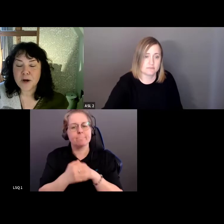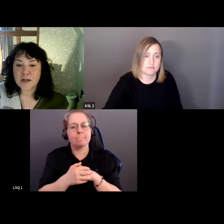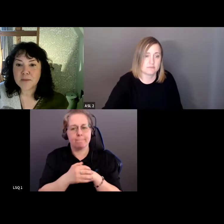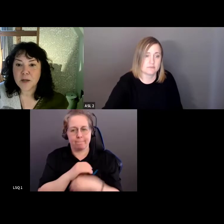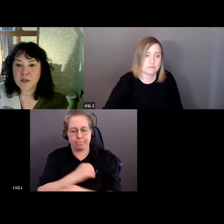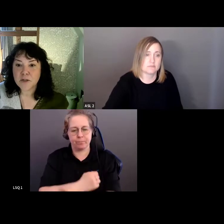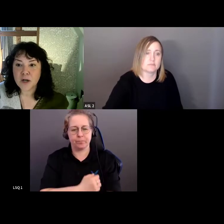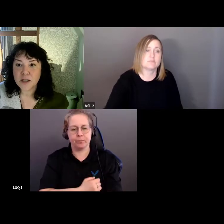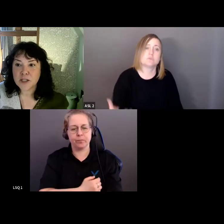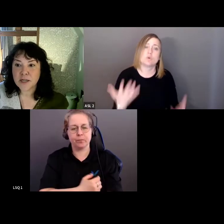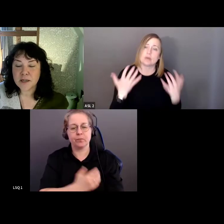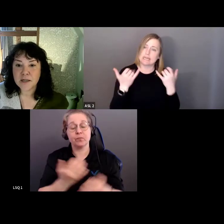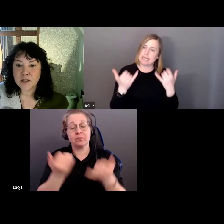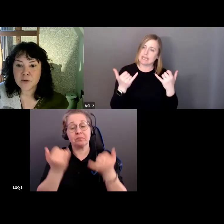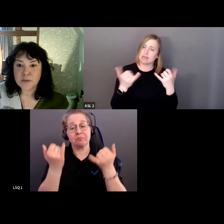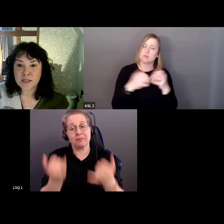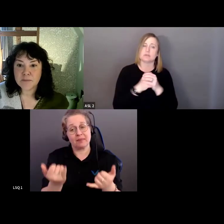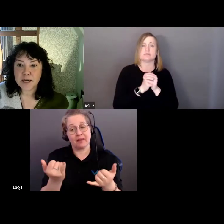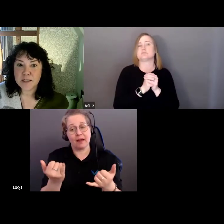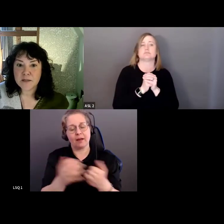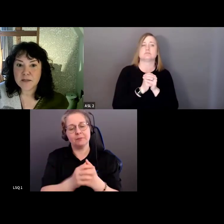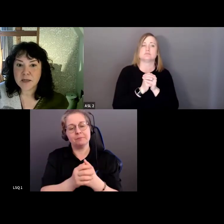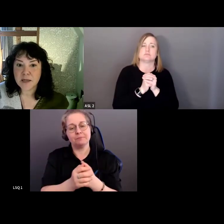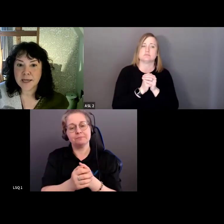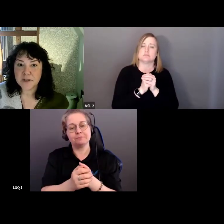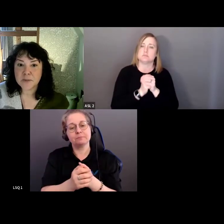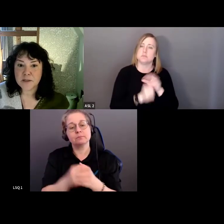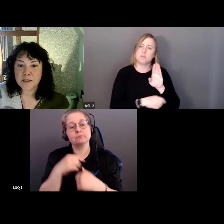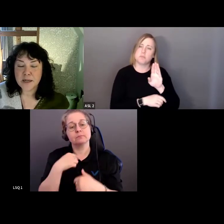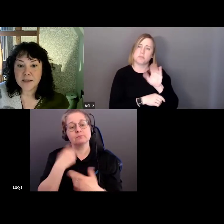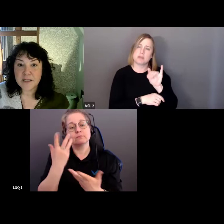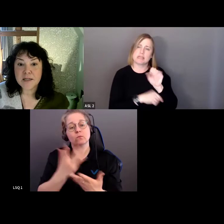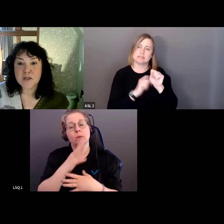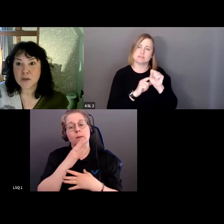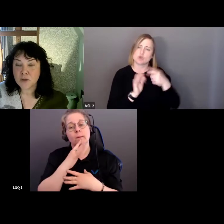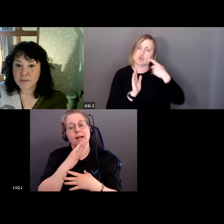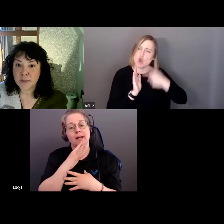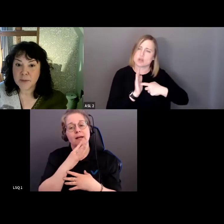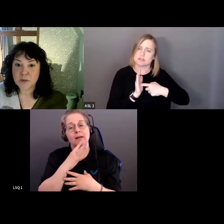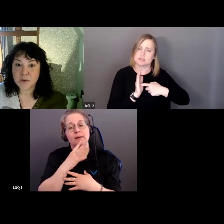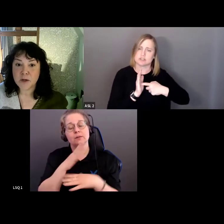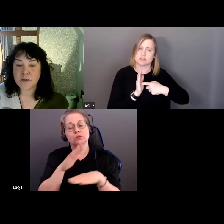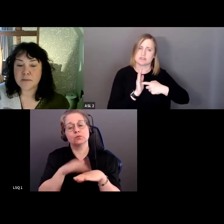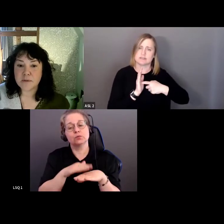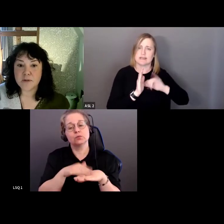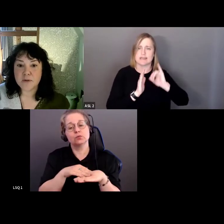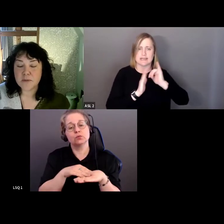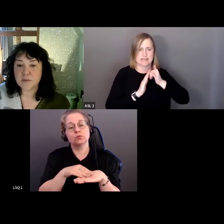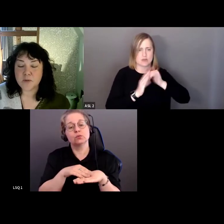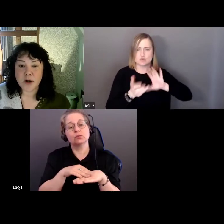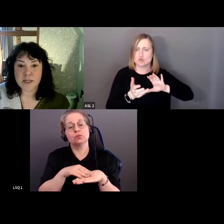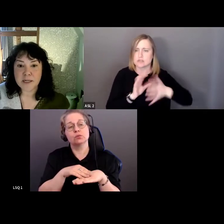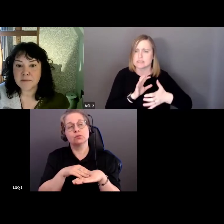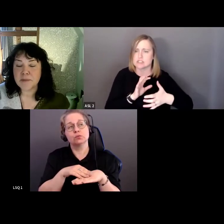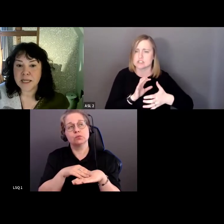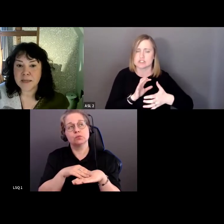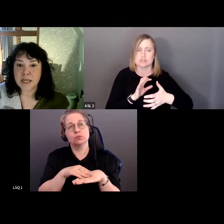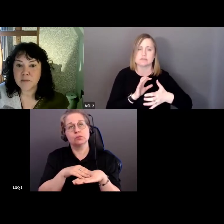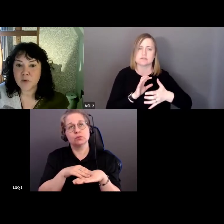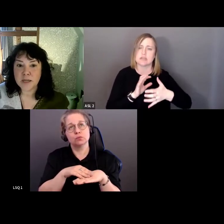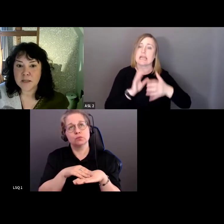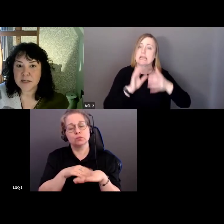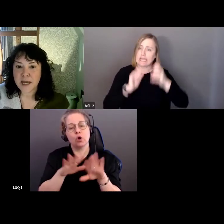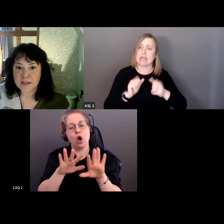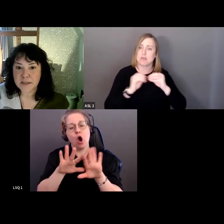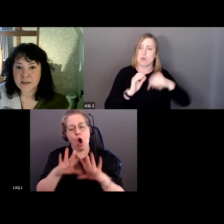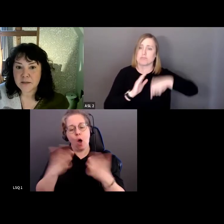Maintenant, je voudrais vous parler de la façon d'interrompre les